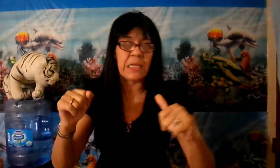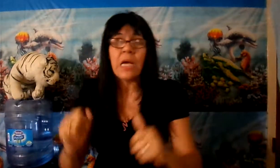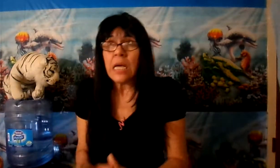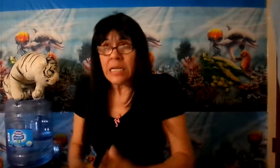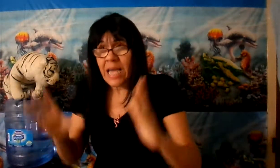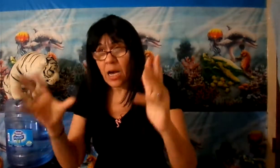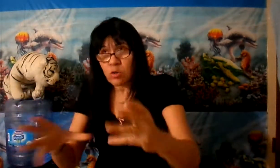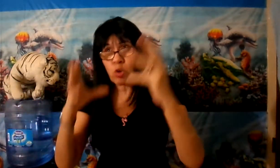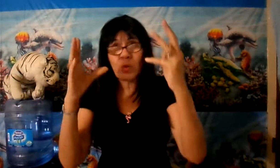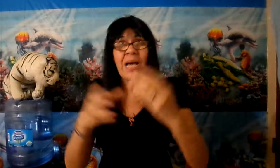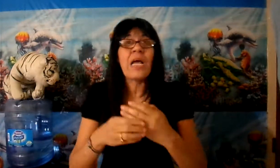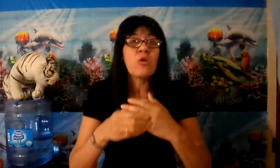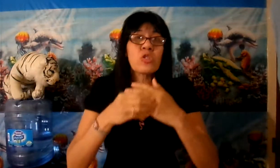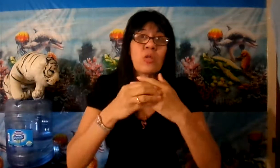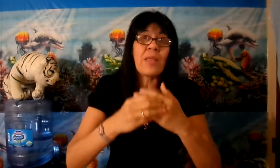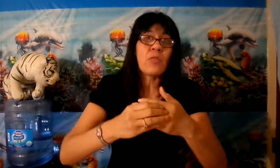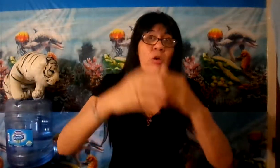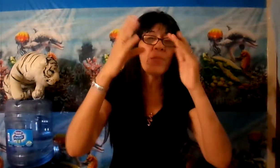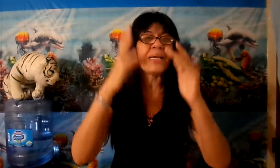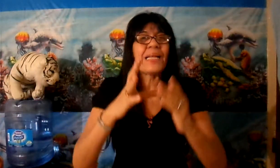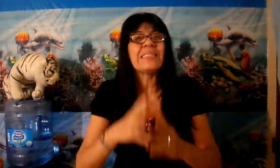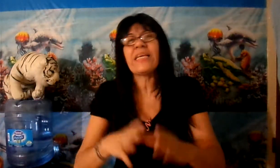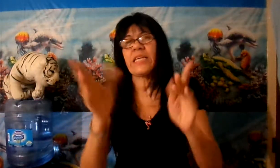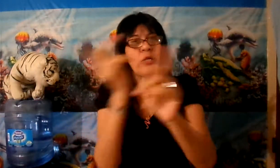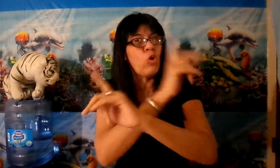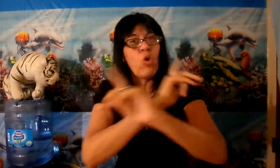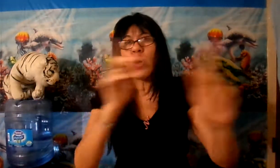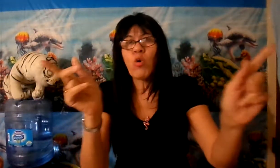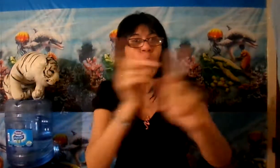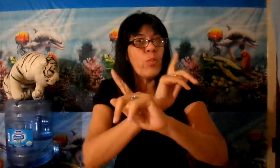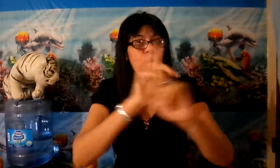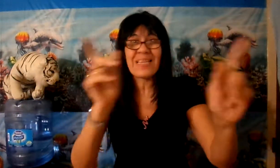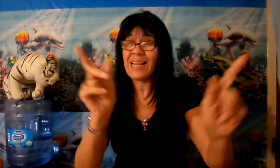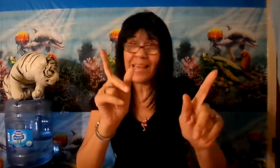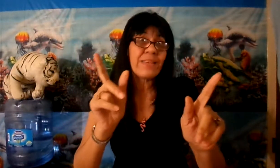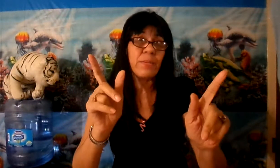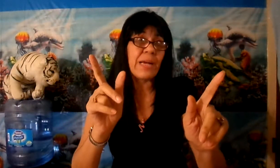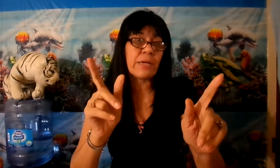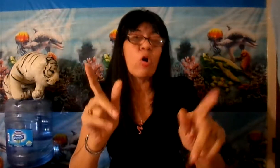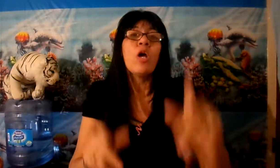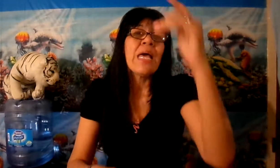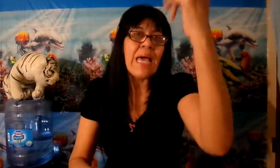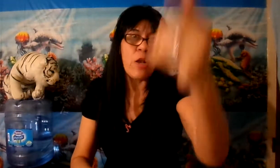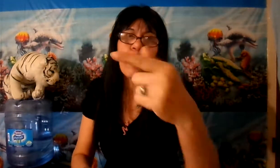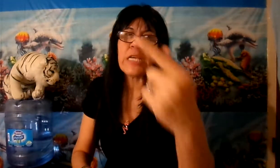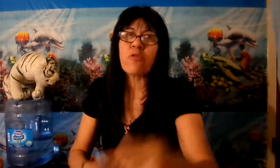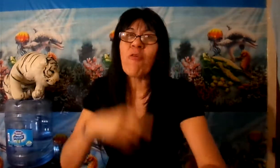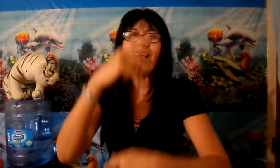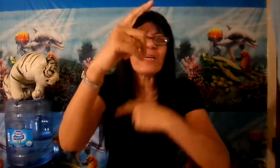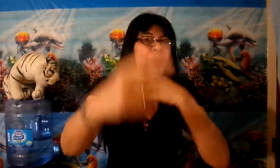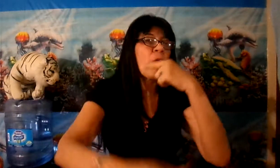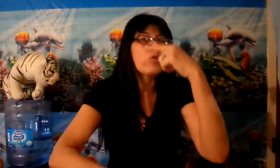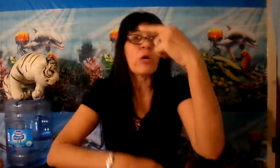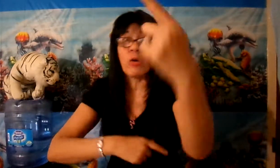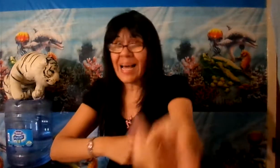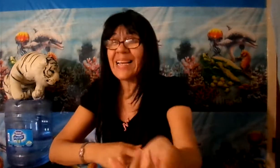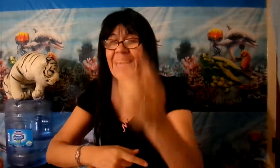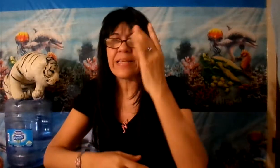y ayudar a los ciudadanos inmigrantes y él no cumplió esas leyes, ¿verdad que no? Él lo que hizo fue que perjudicó las leyes